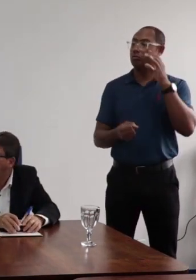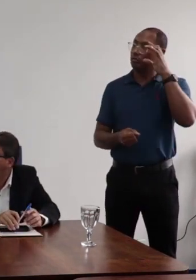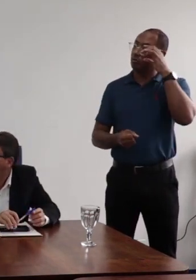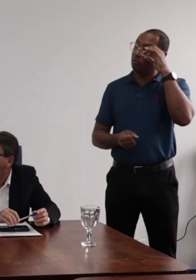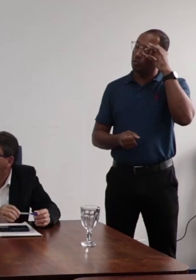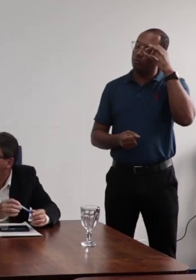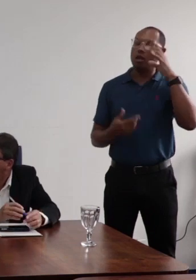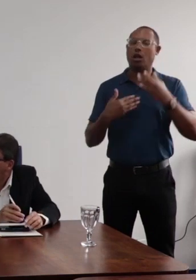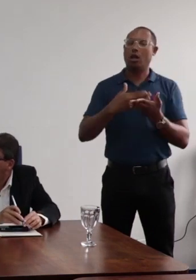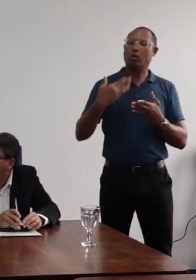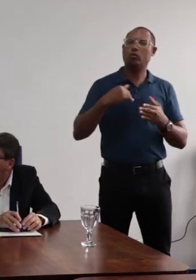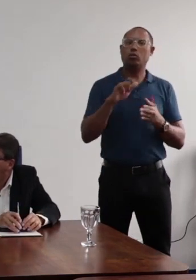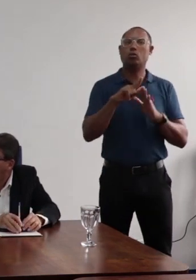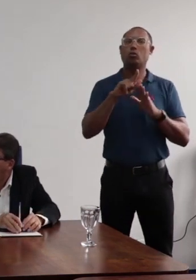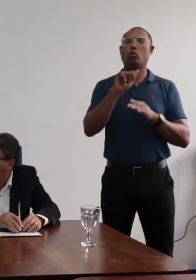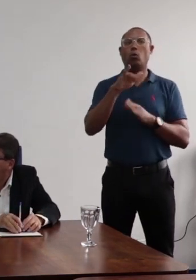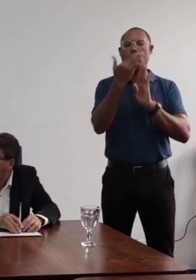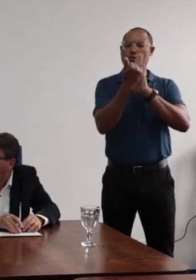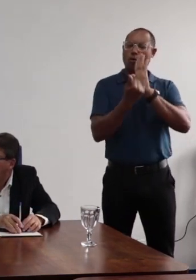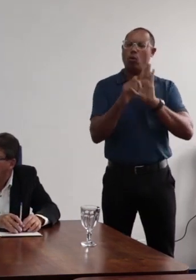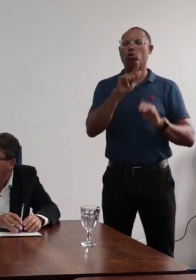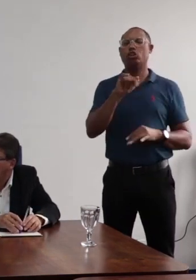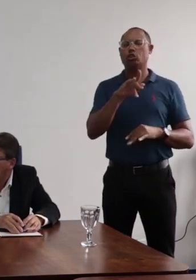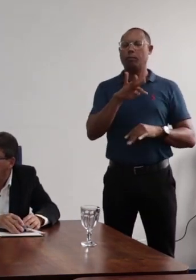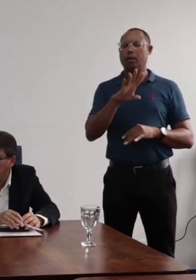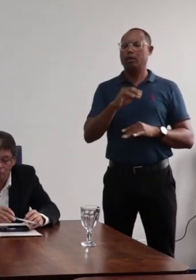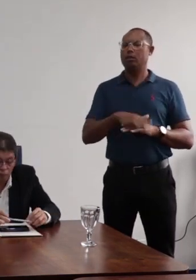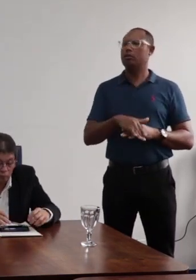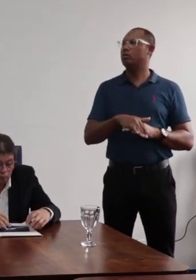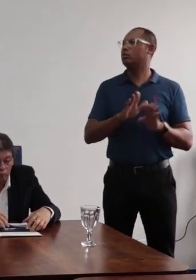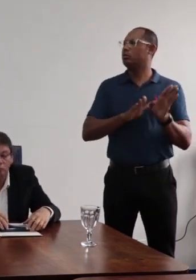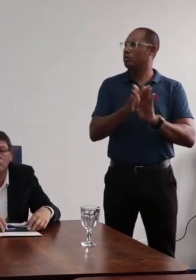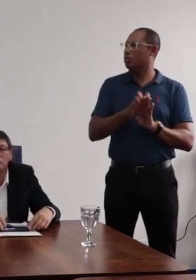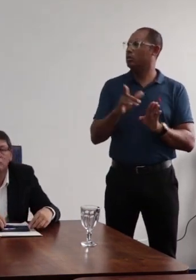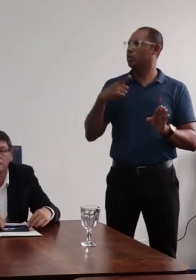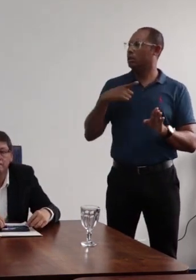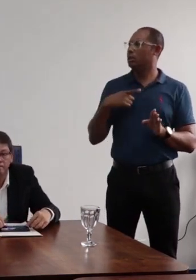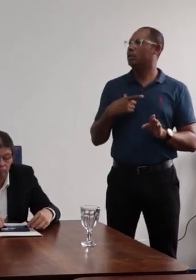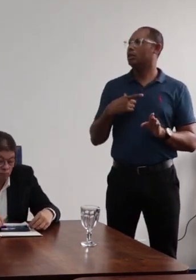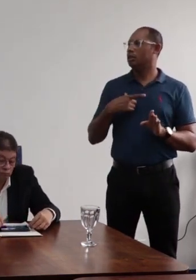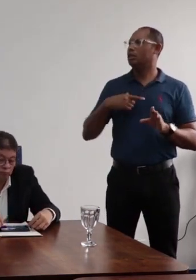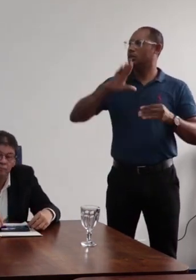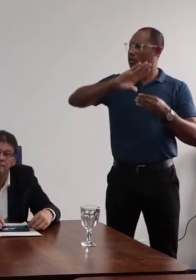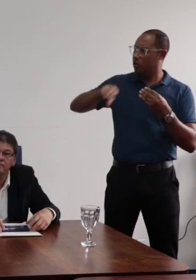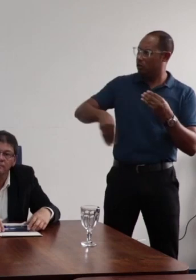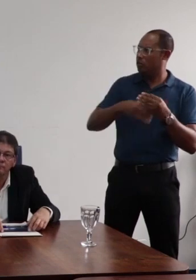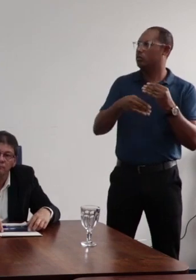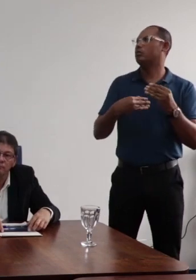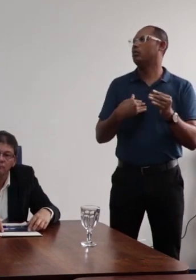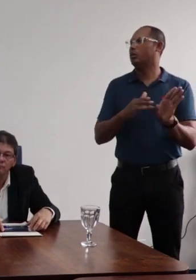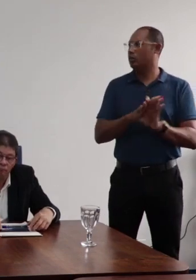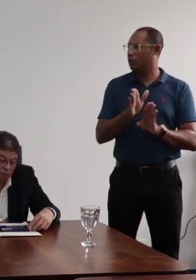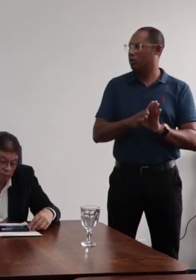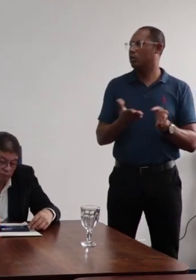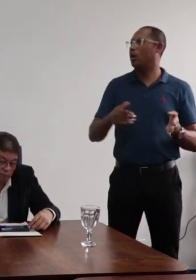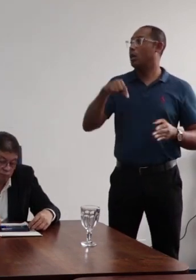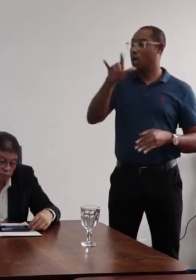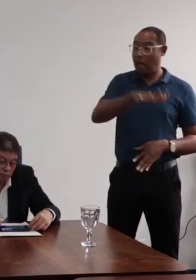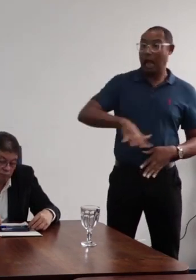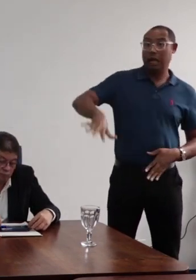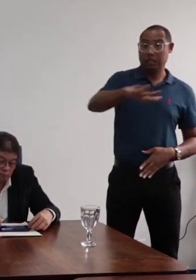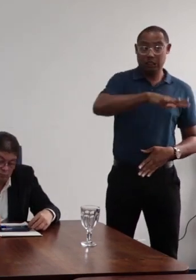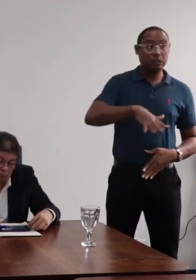um regimento onde consta um regimento falando lá no outro conselho que tinha que se juntar a esse conselho aqui,